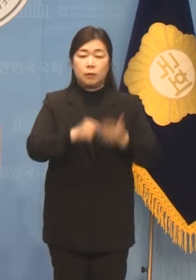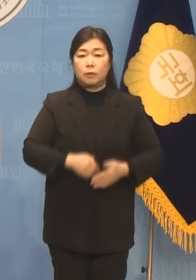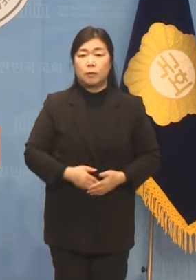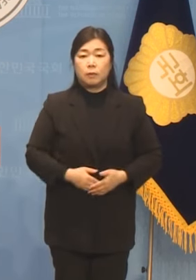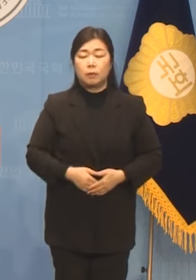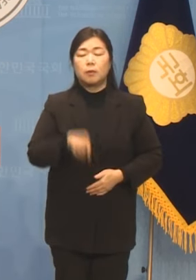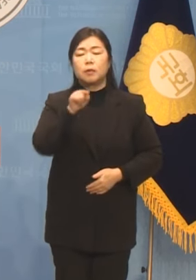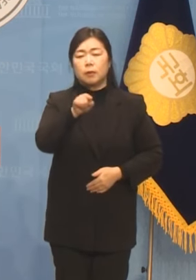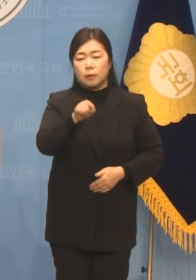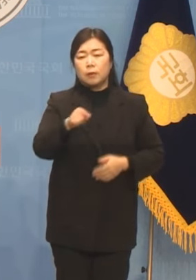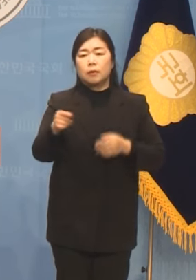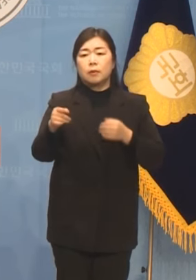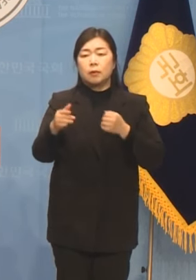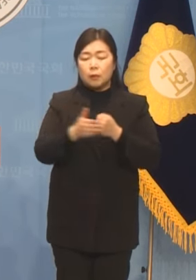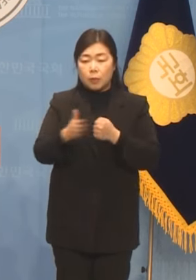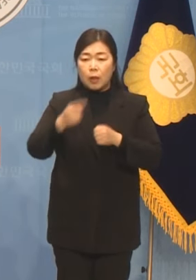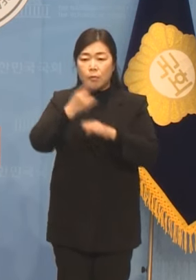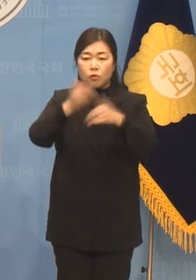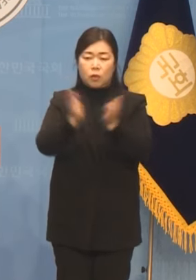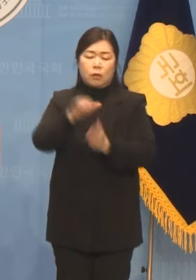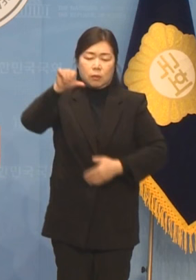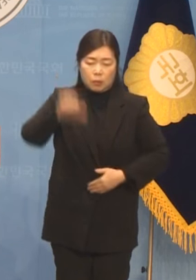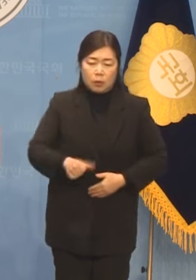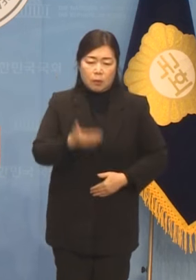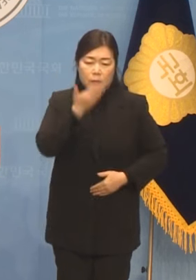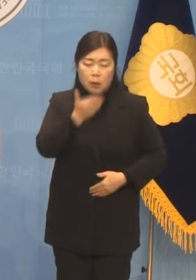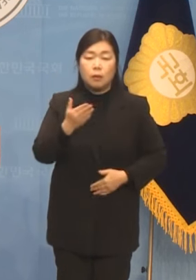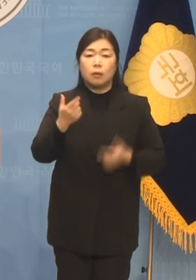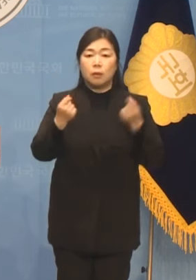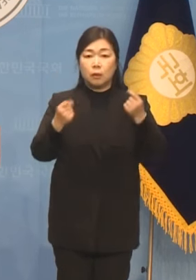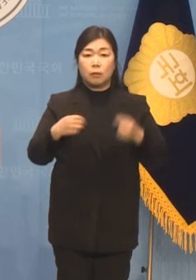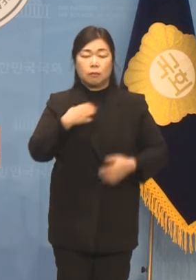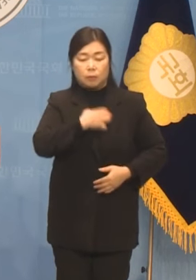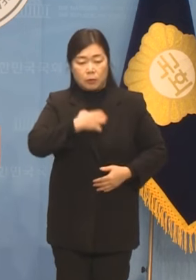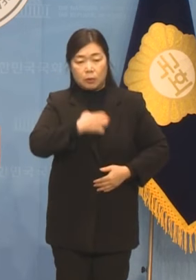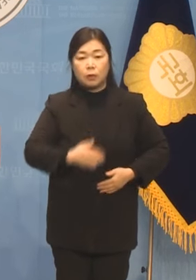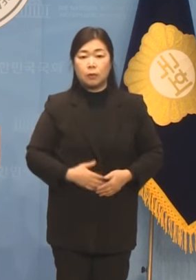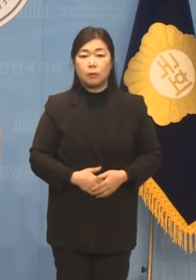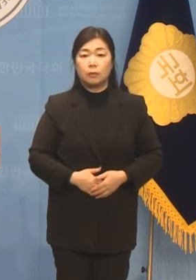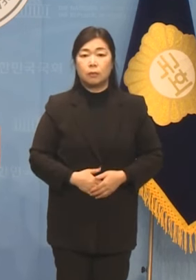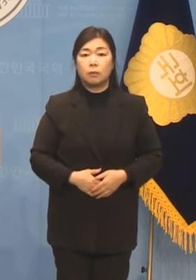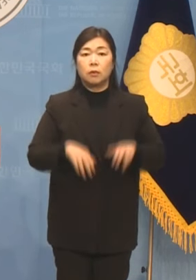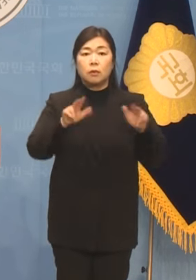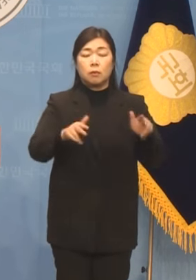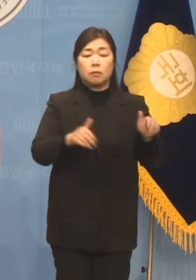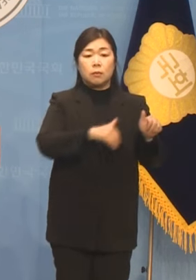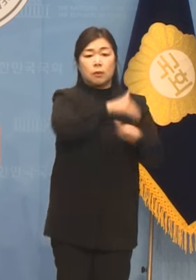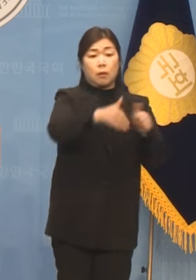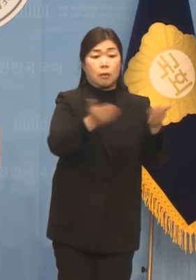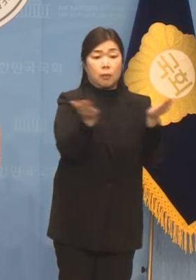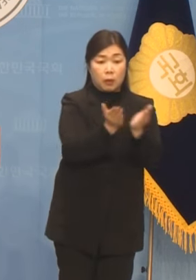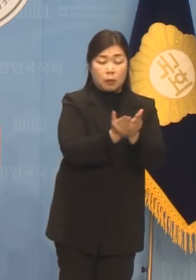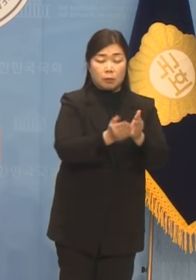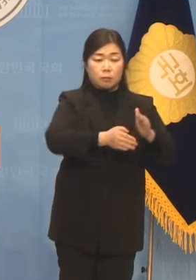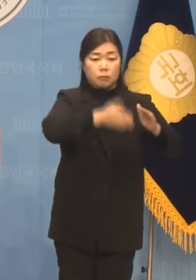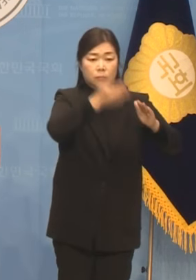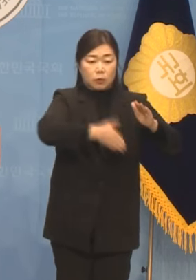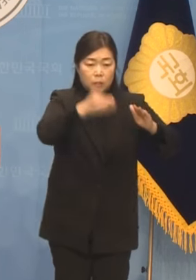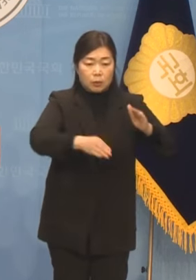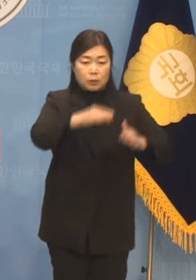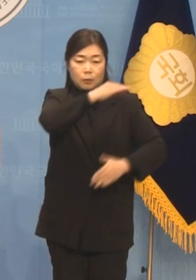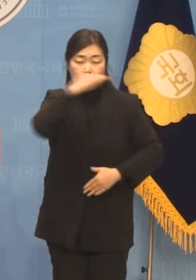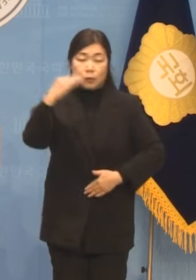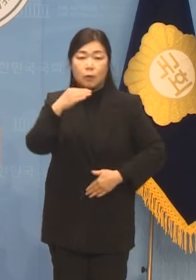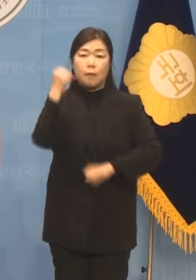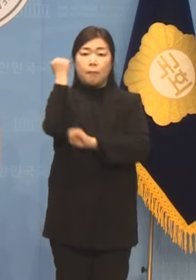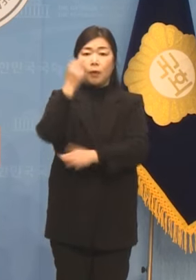시대에 역행하는 이런 결정이 대한민국의 정의, 공정, 그리고 법과 원칙을